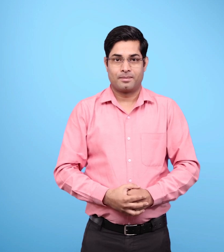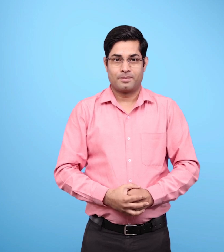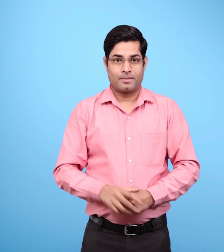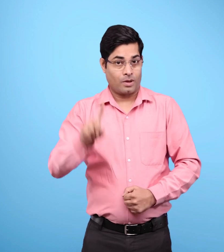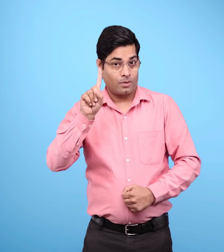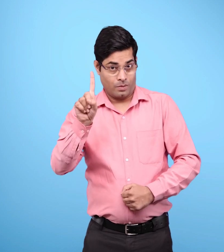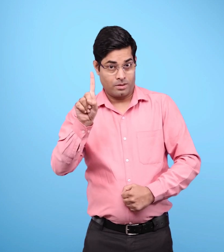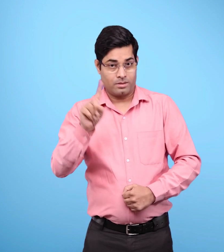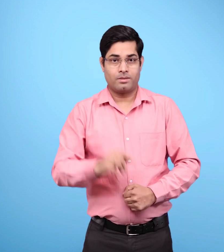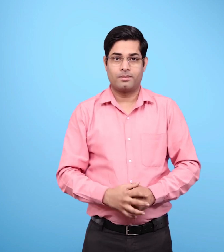पहला